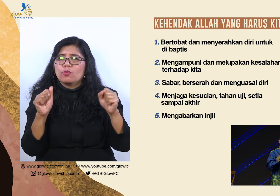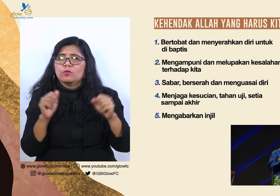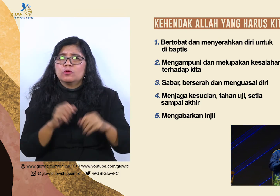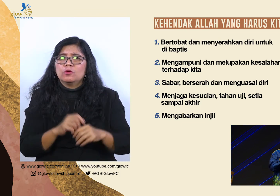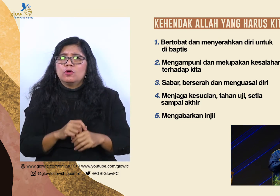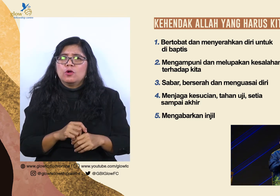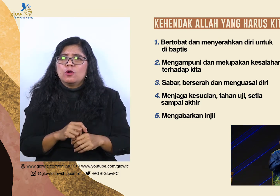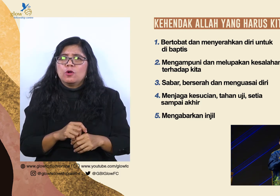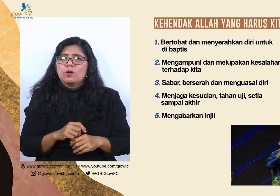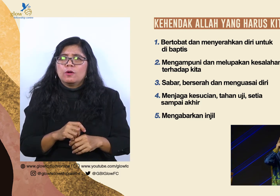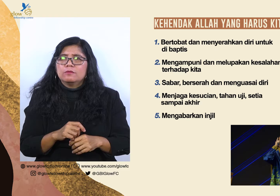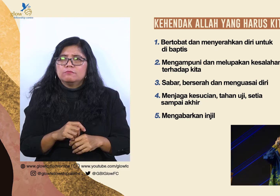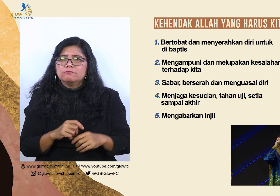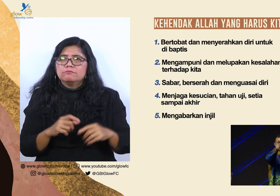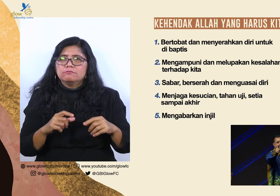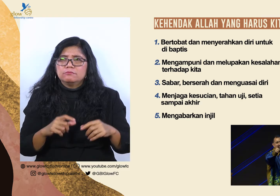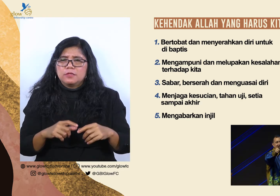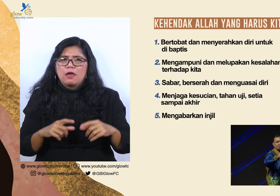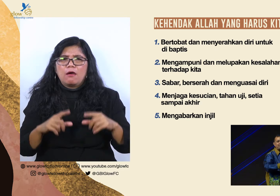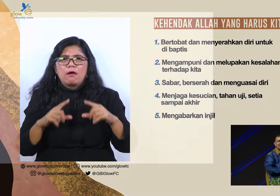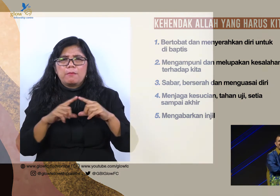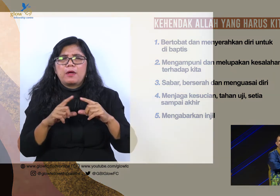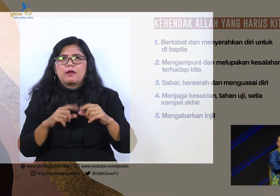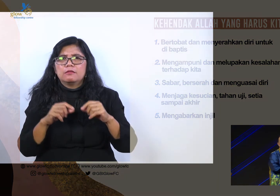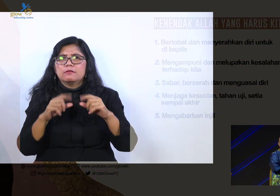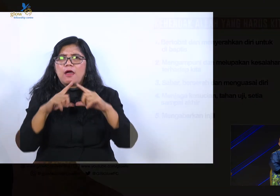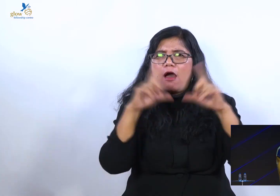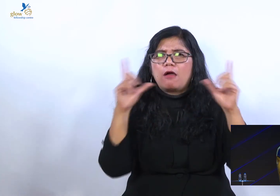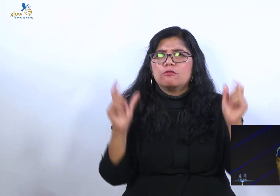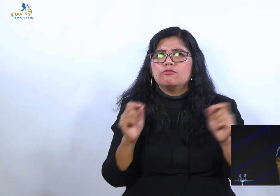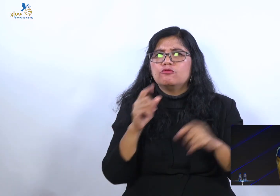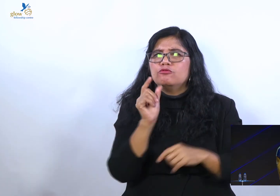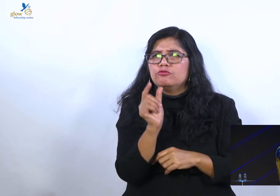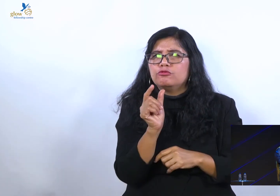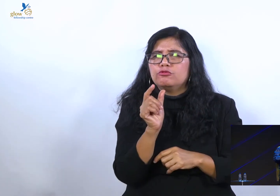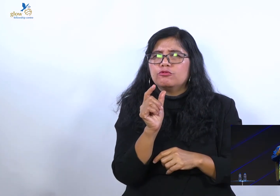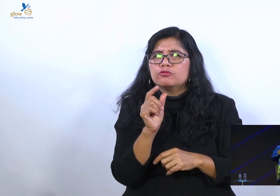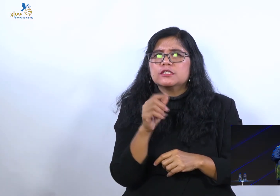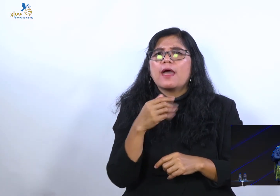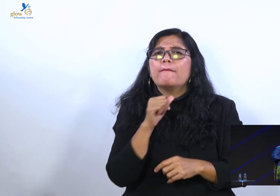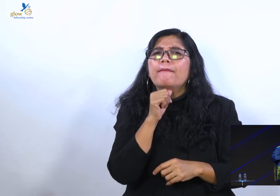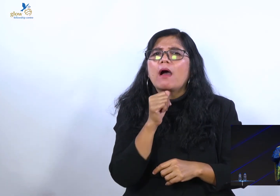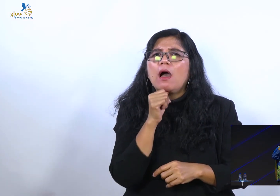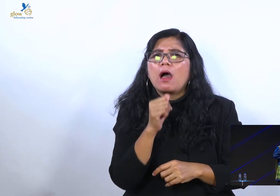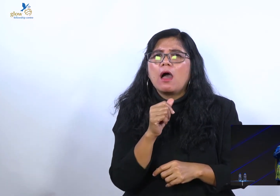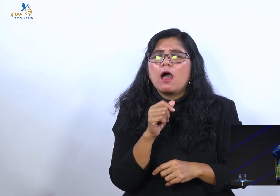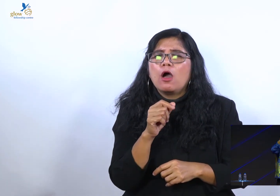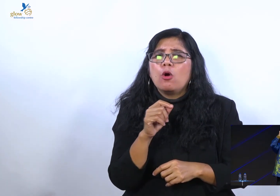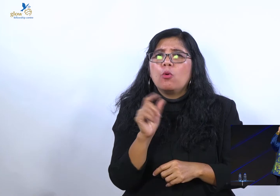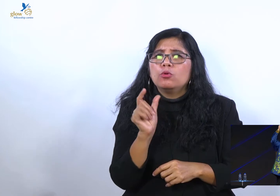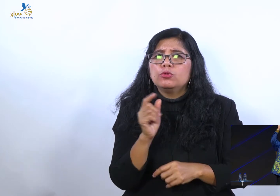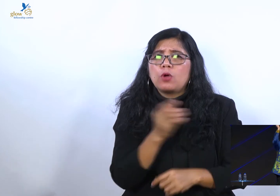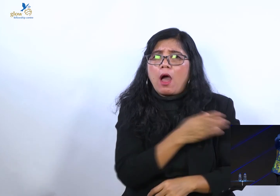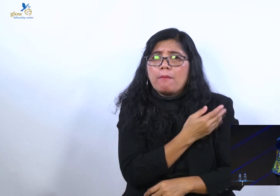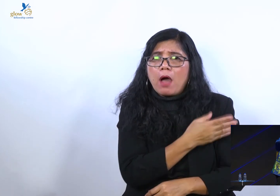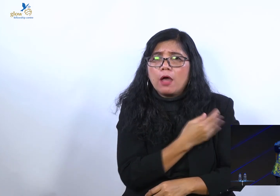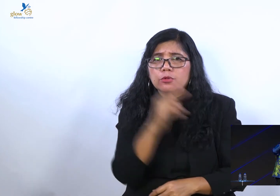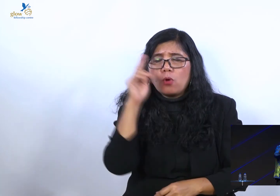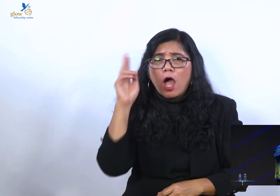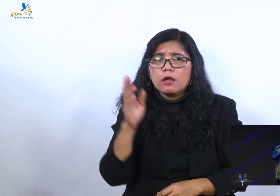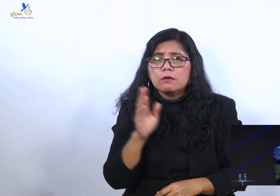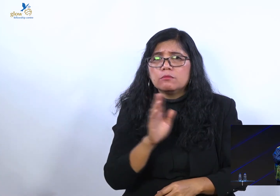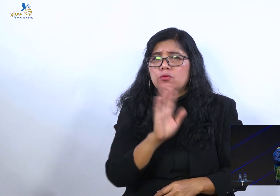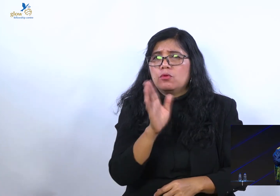Tidak. Amanat agung buat siapa? Buat setiap mereka yang sudah percaya. Buat setiap mereka yang sudah diselamatkan. Buat setiap mereka yang sudah menerima